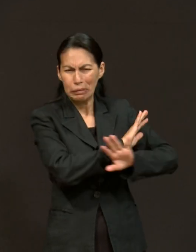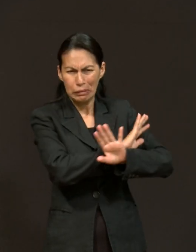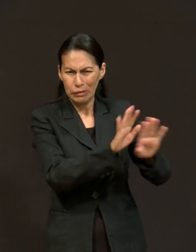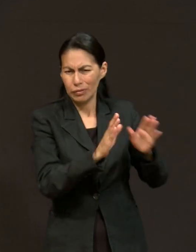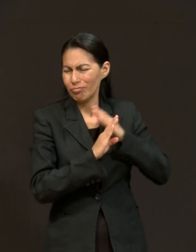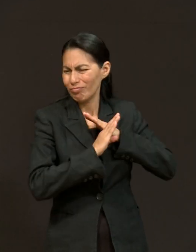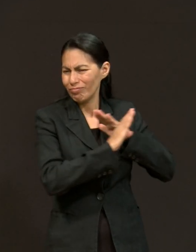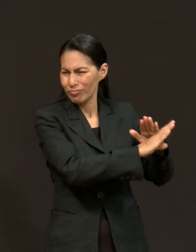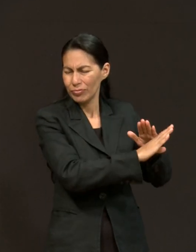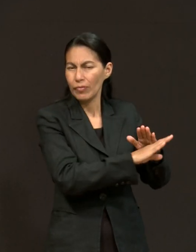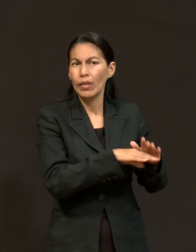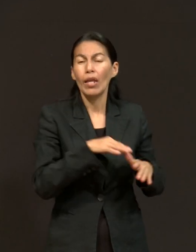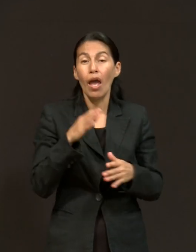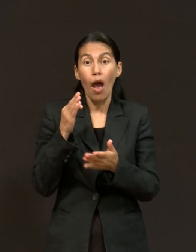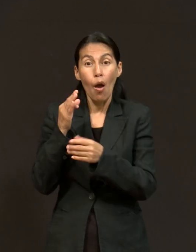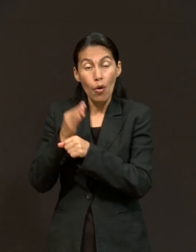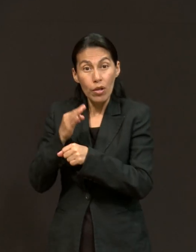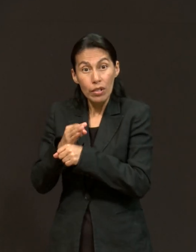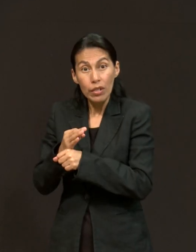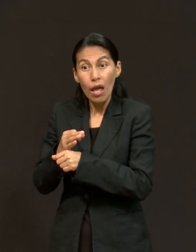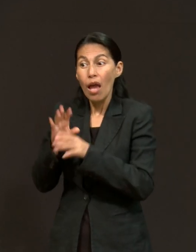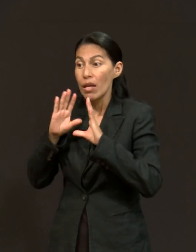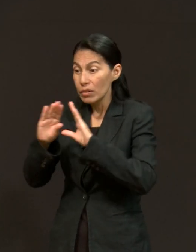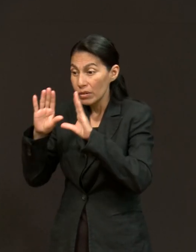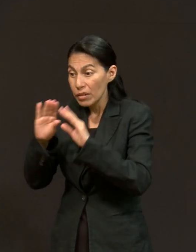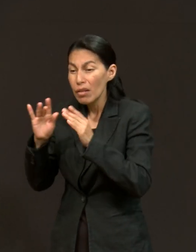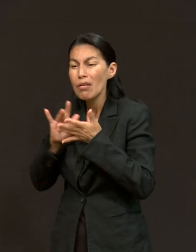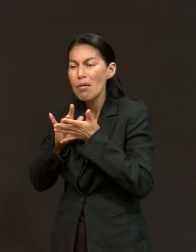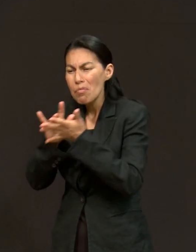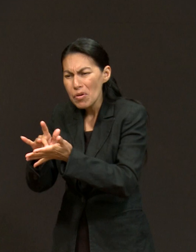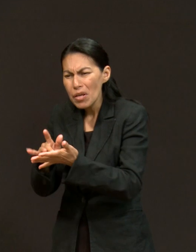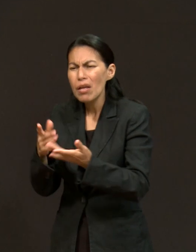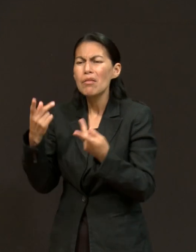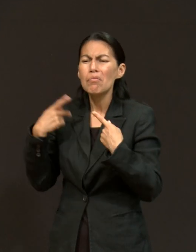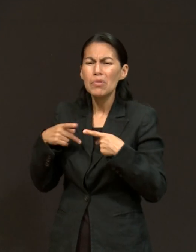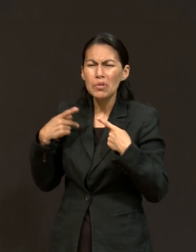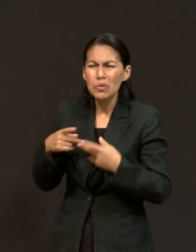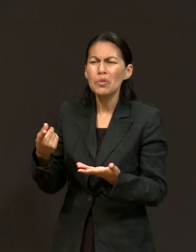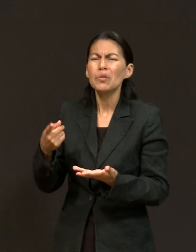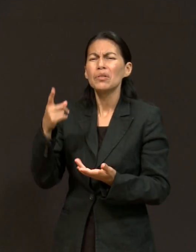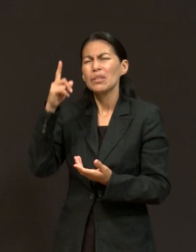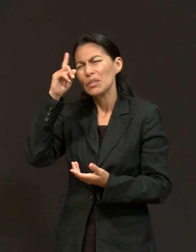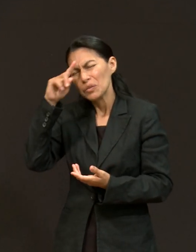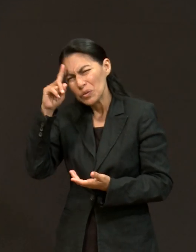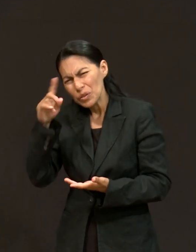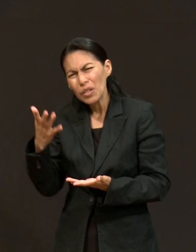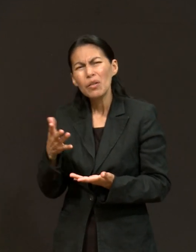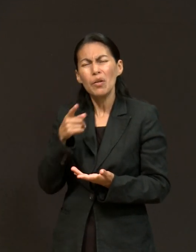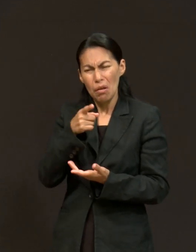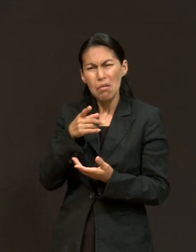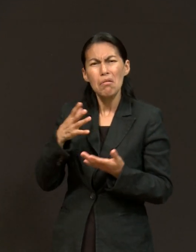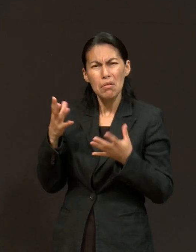colaborar en este ministerio. Si tú conoces a una familia que tenga dentro de sus miembros